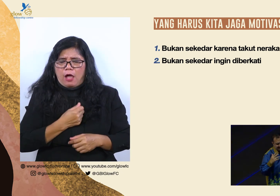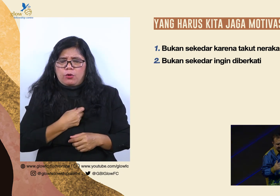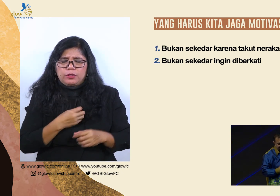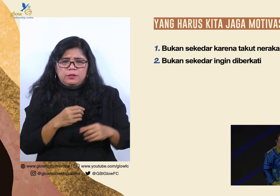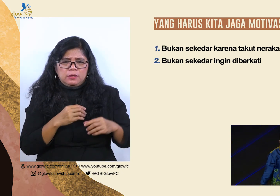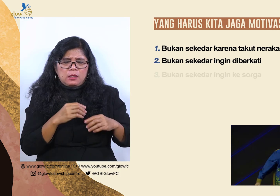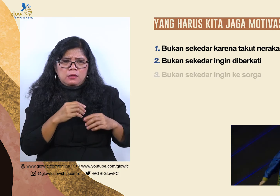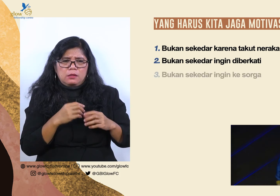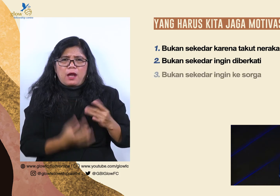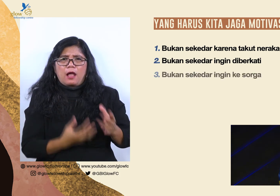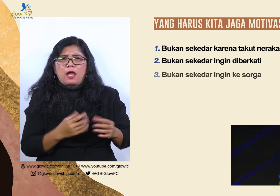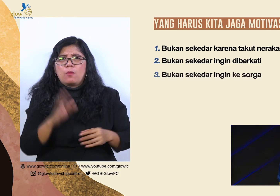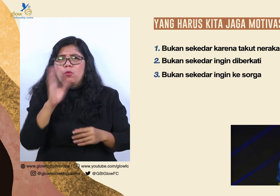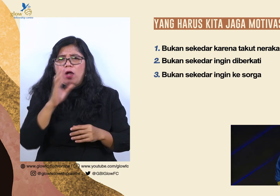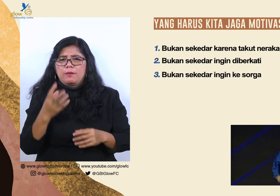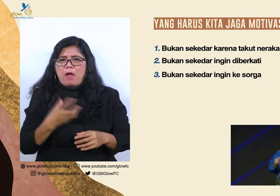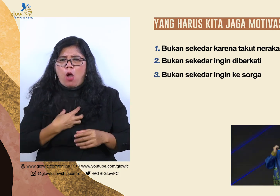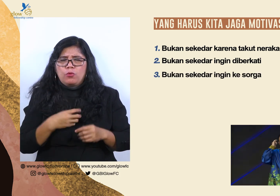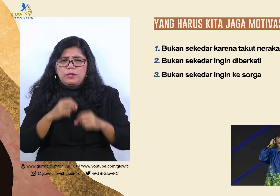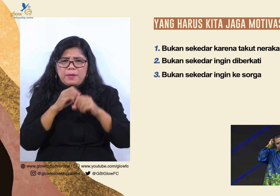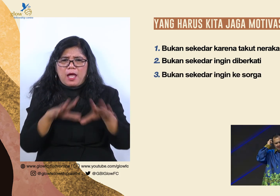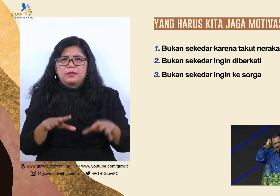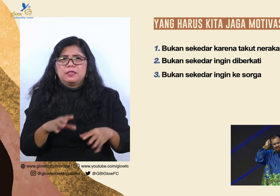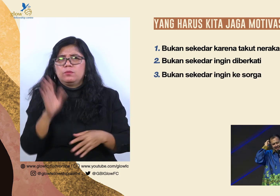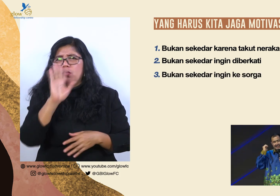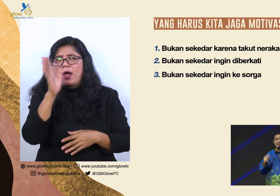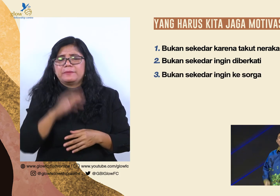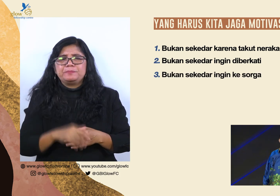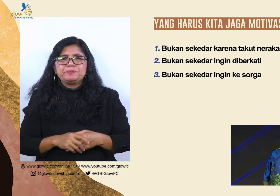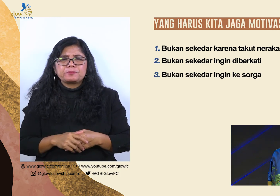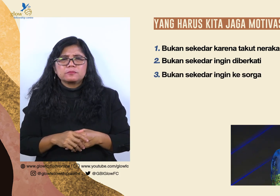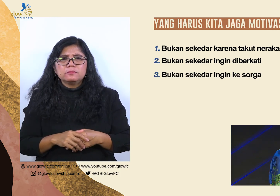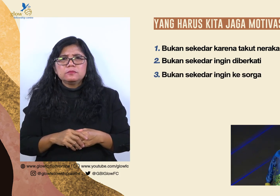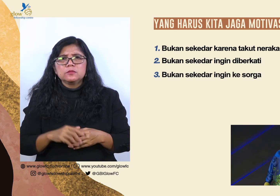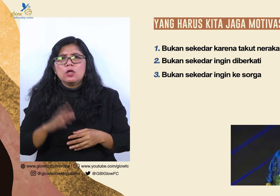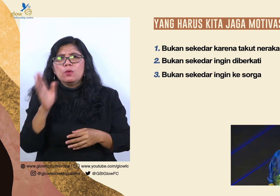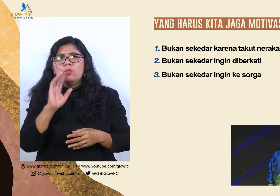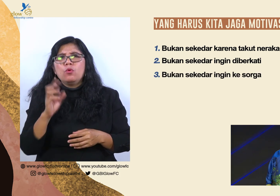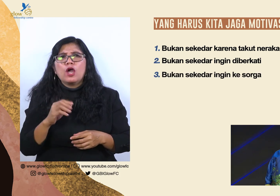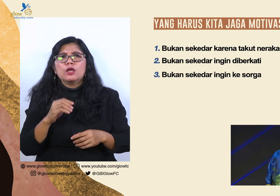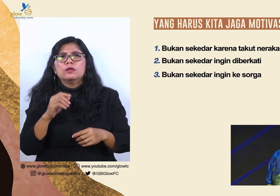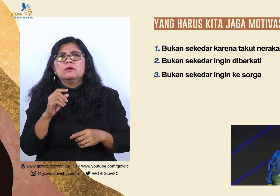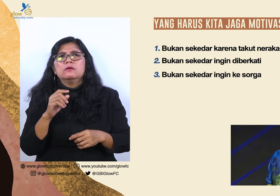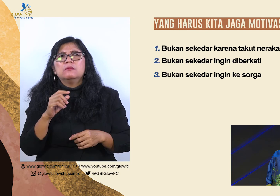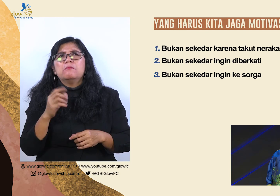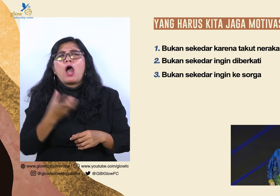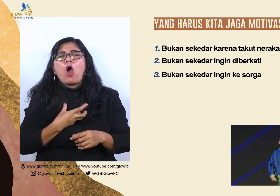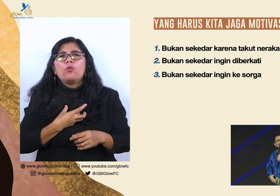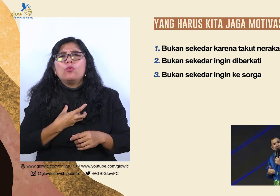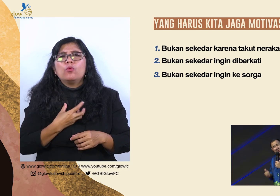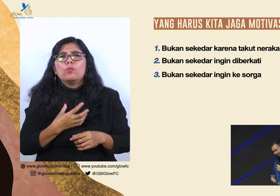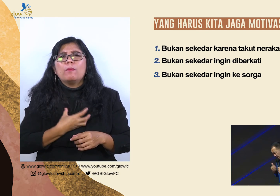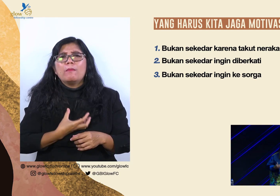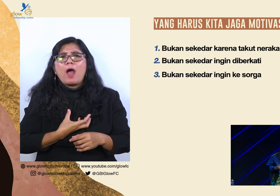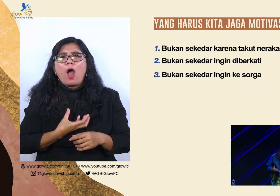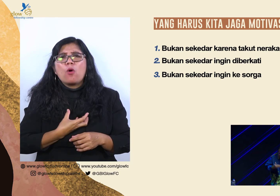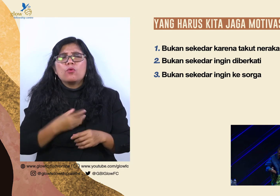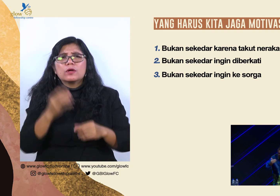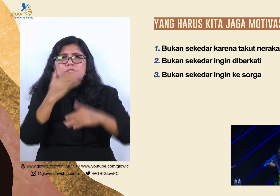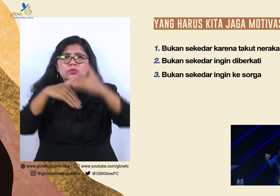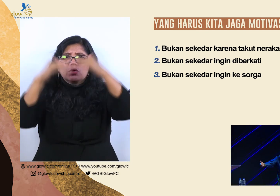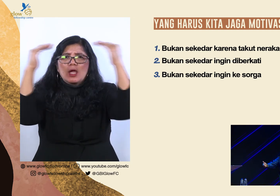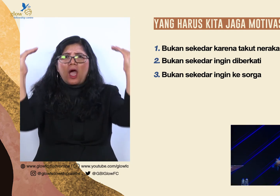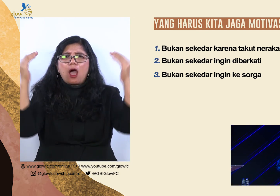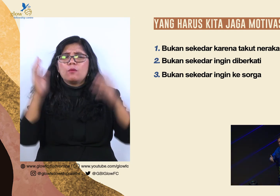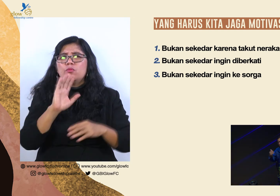ingin diberkati. Yang ketiga. Bukan sekedar karena ingin ke sorga. Karena kita ke sorga bukan